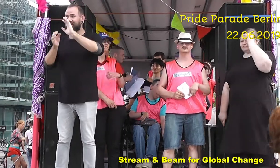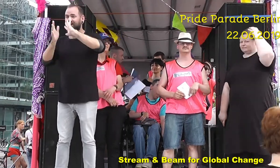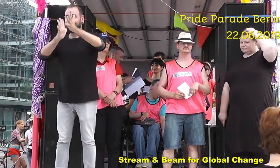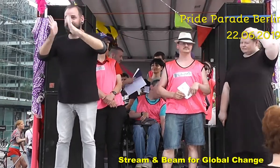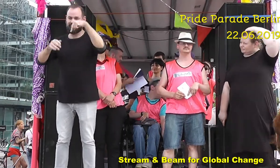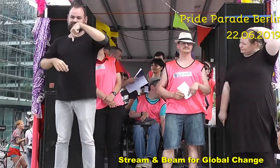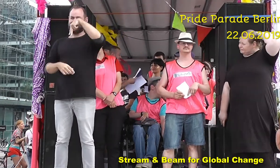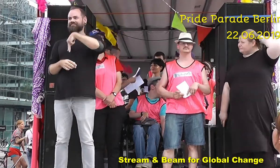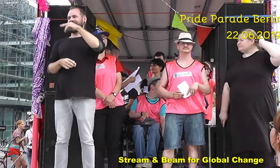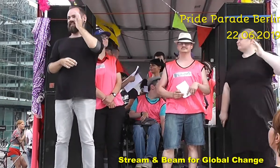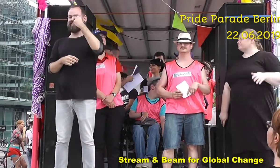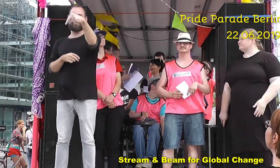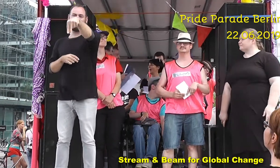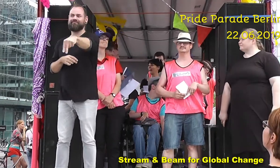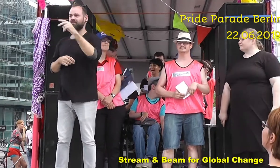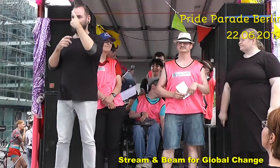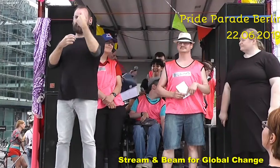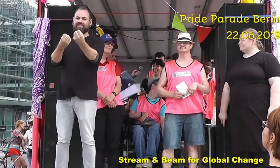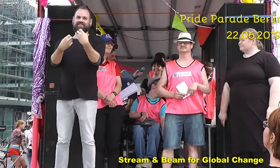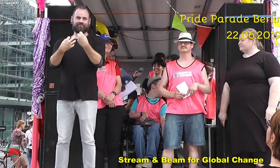Okay, viel Spaß.